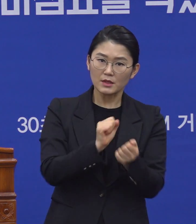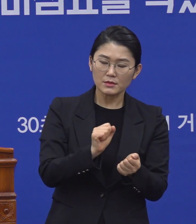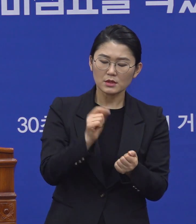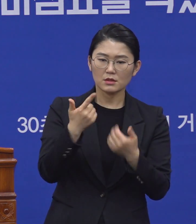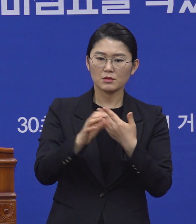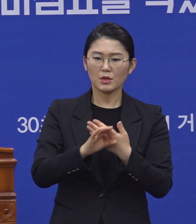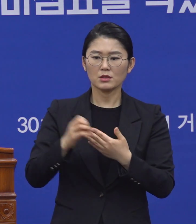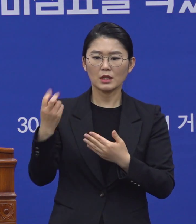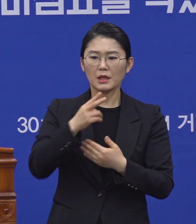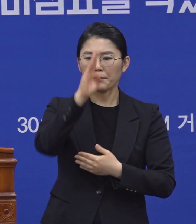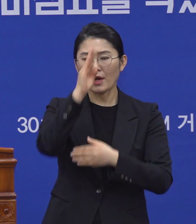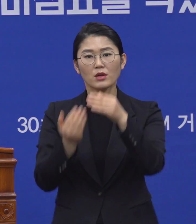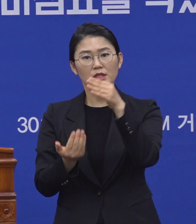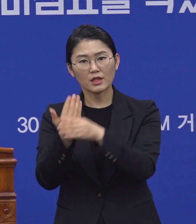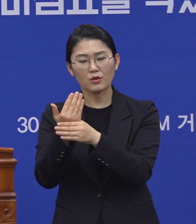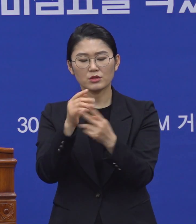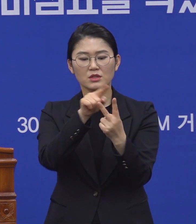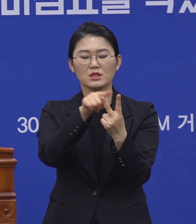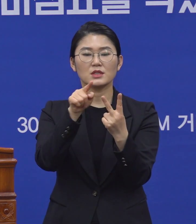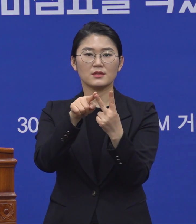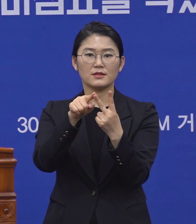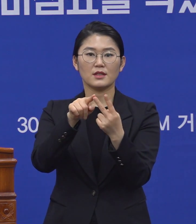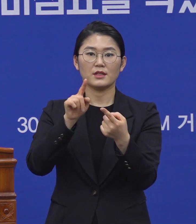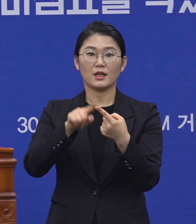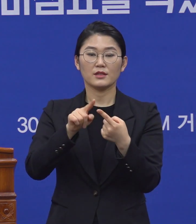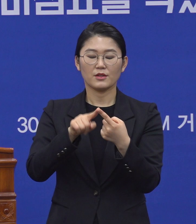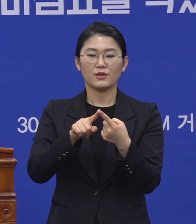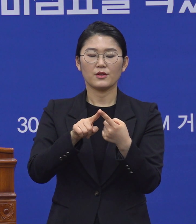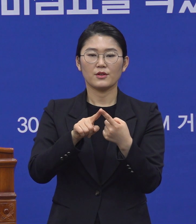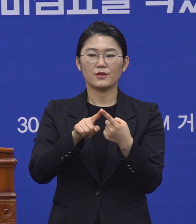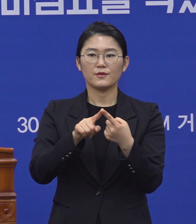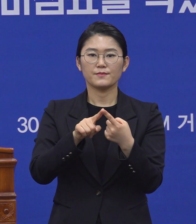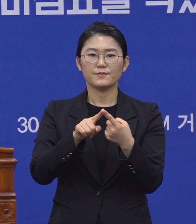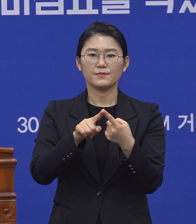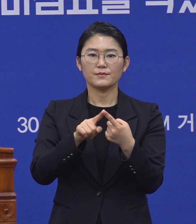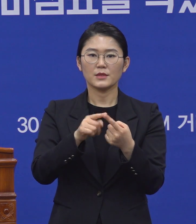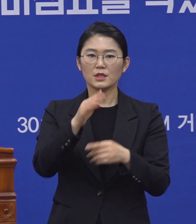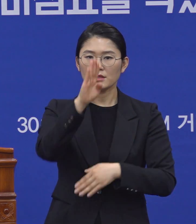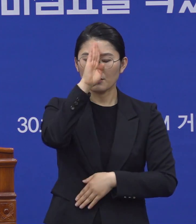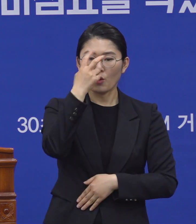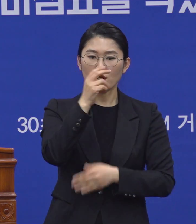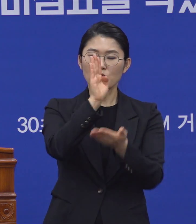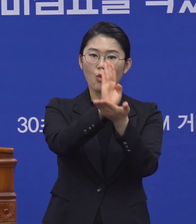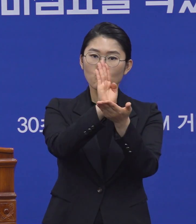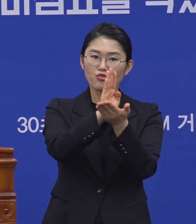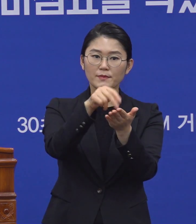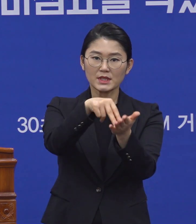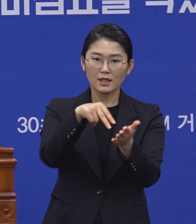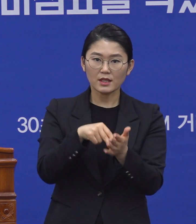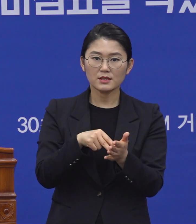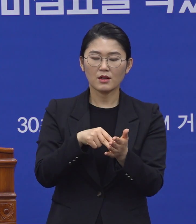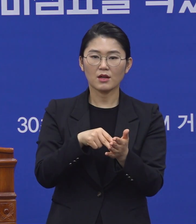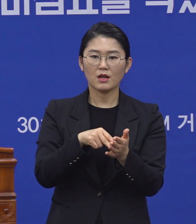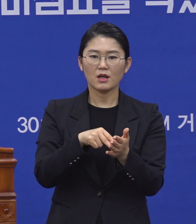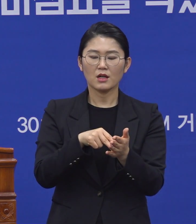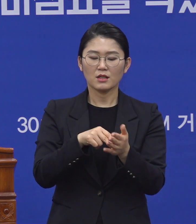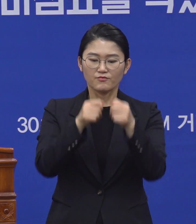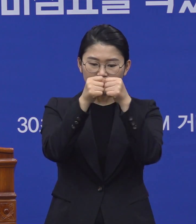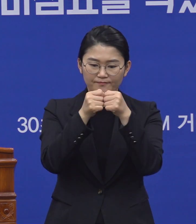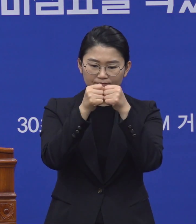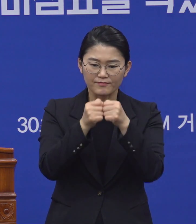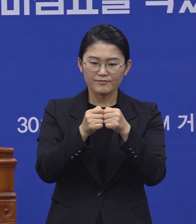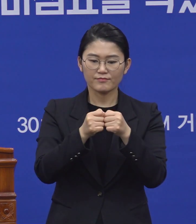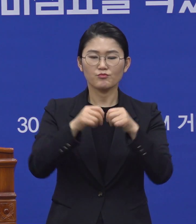재발병인지 이 부분들에 대해서도 지금 질병관리본부 차원에서 지금 정밀하게